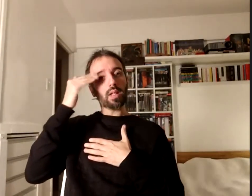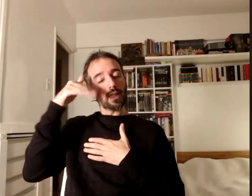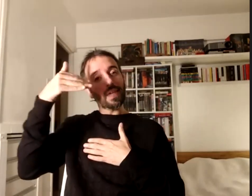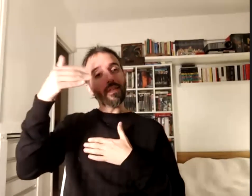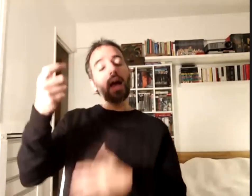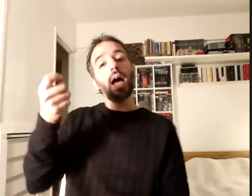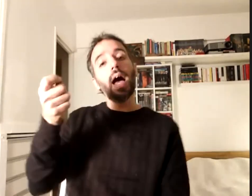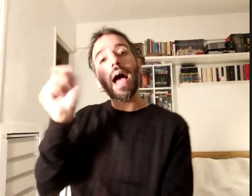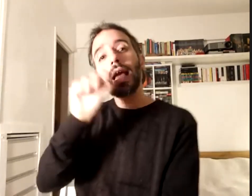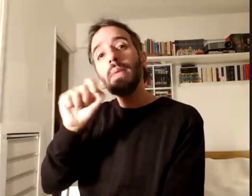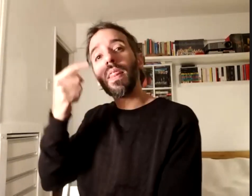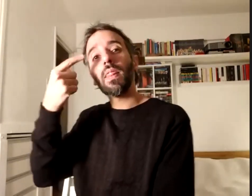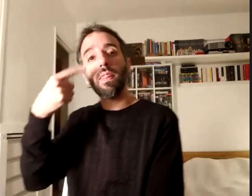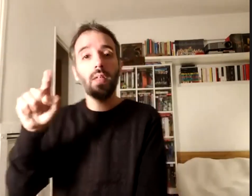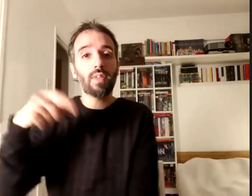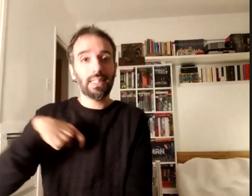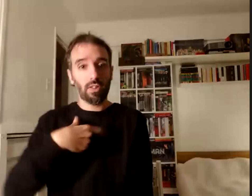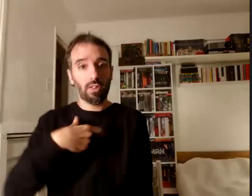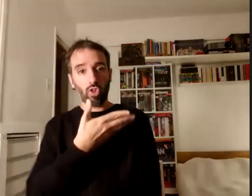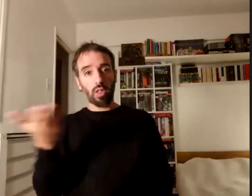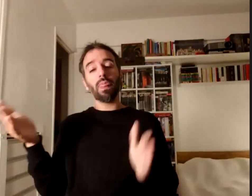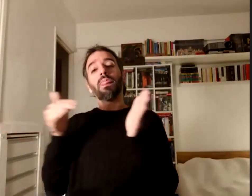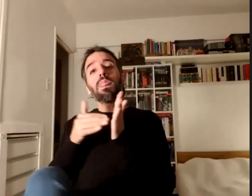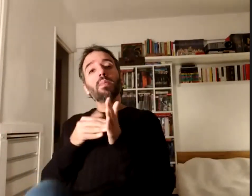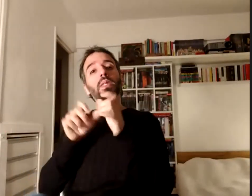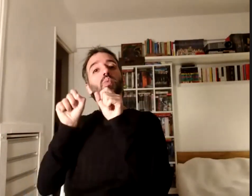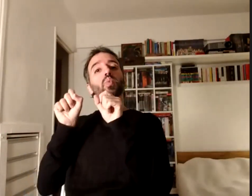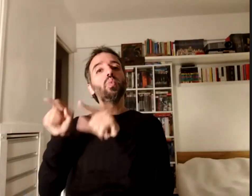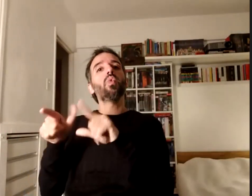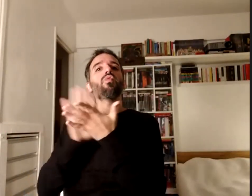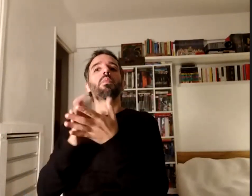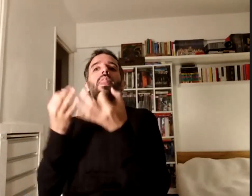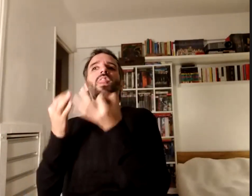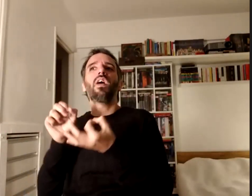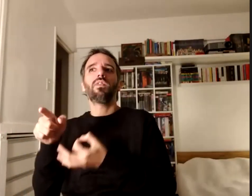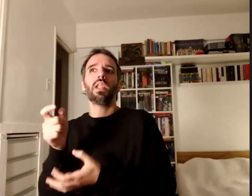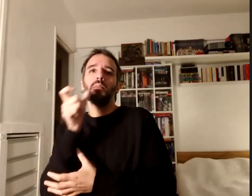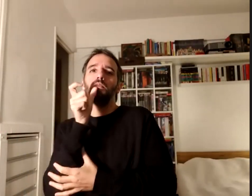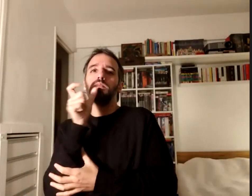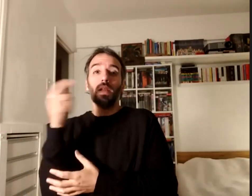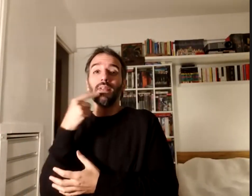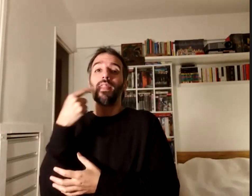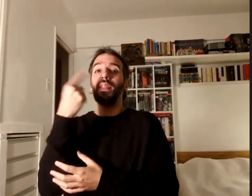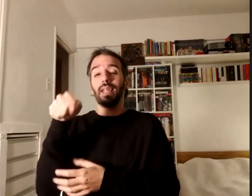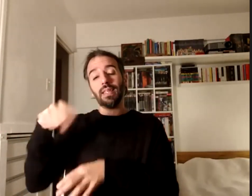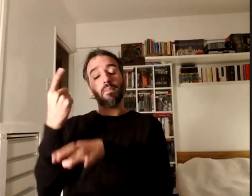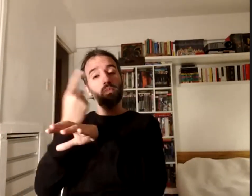diferentes sociedades de acuerdo a cómo se definía como ella decía en ese momento dentro de el